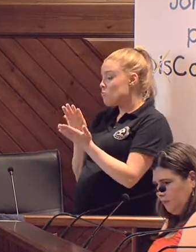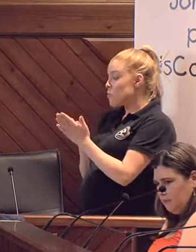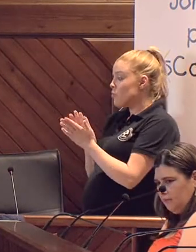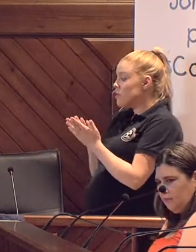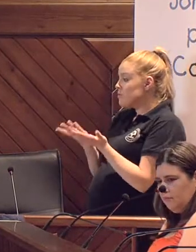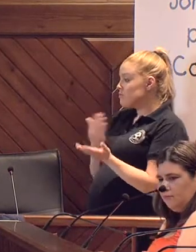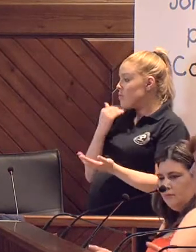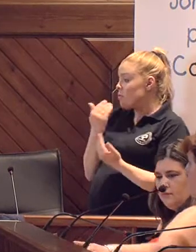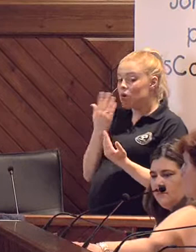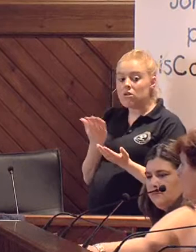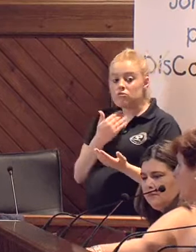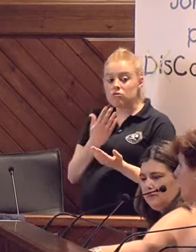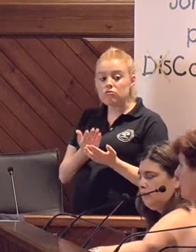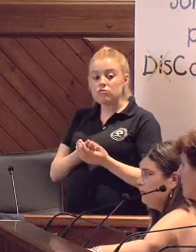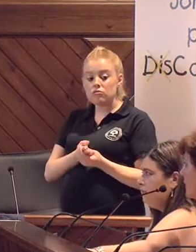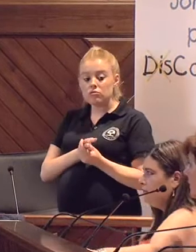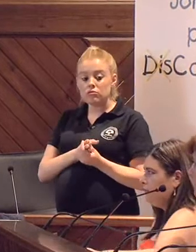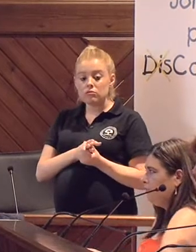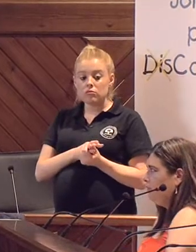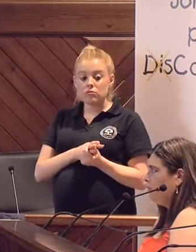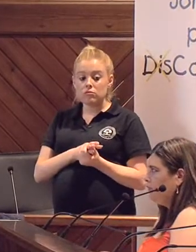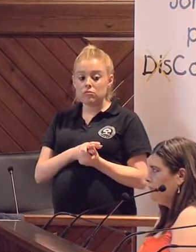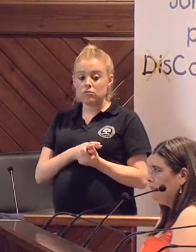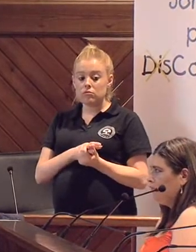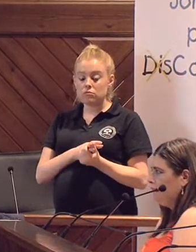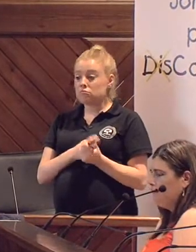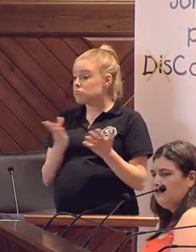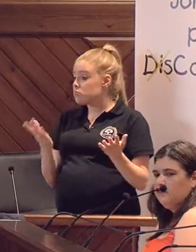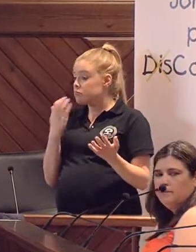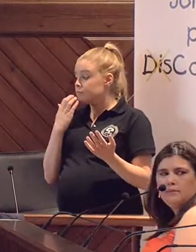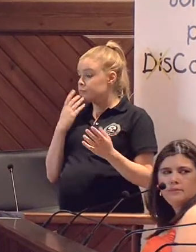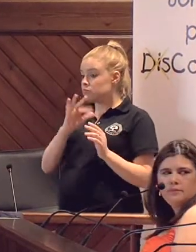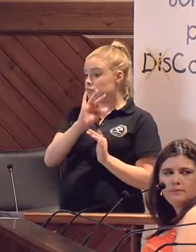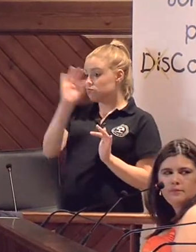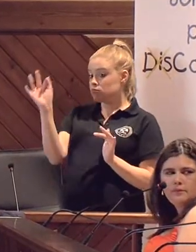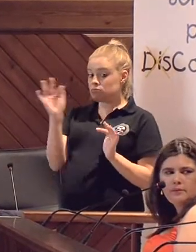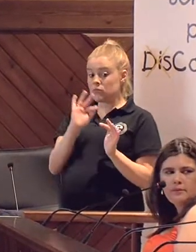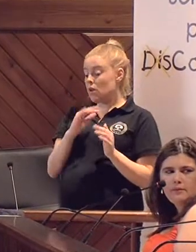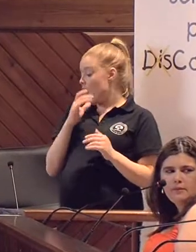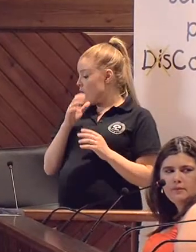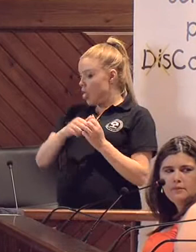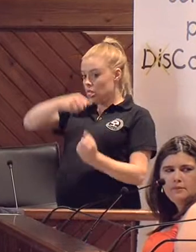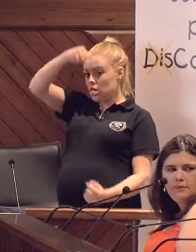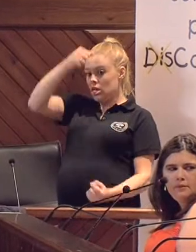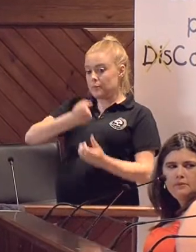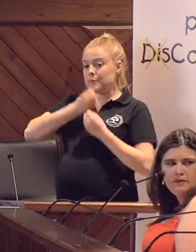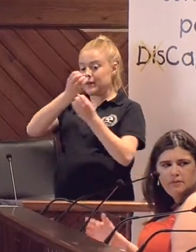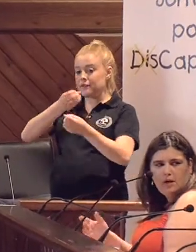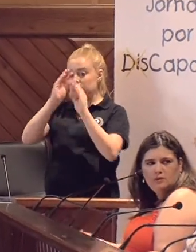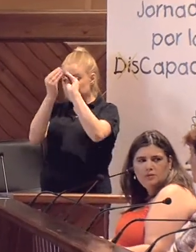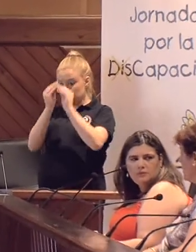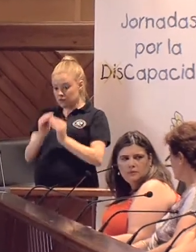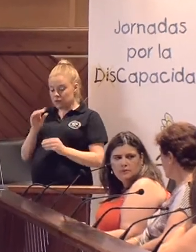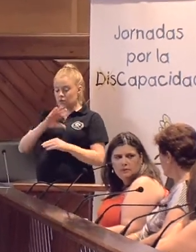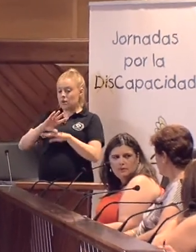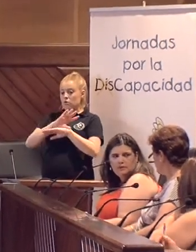algún ruego, alguna cosa, pues aquí estamos. Cuando acabamos este turno, pues procederemos a leer el manifiesto que se ha confeccionado desde la